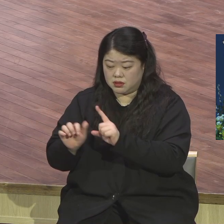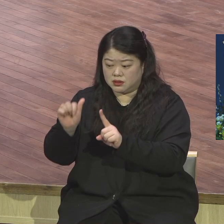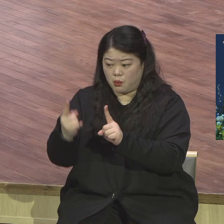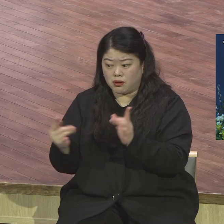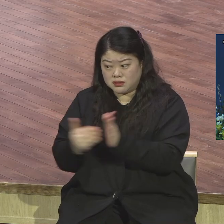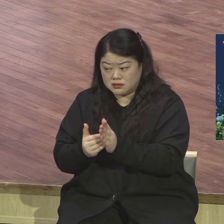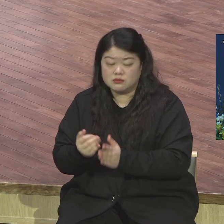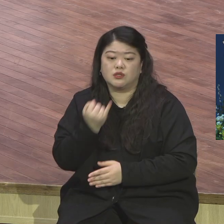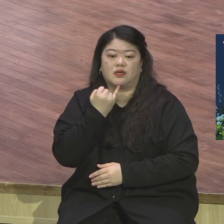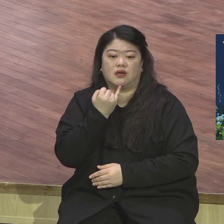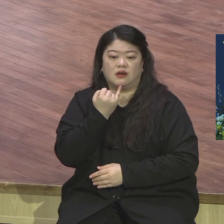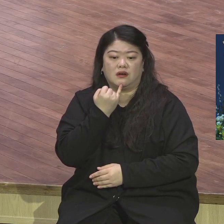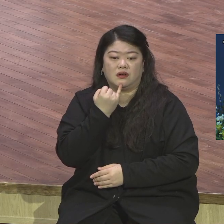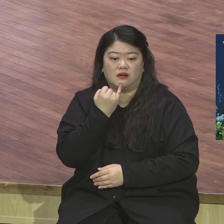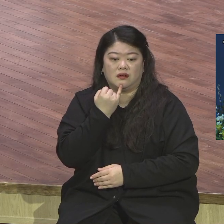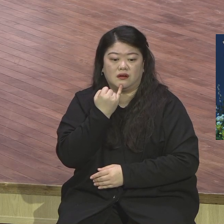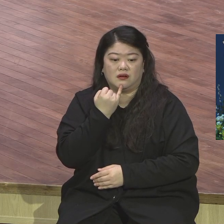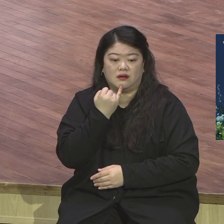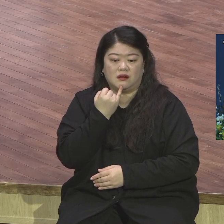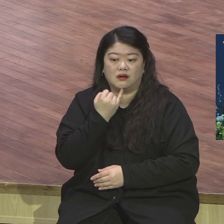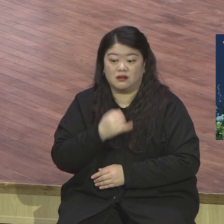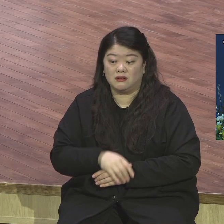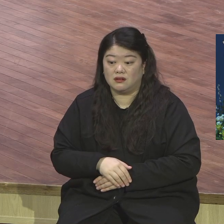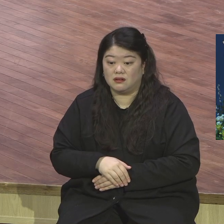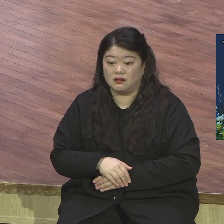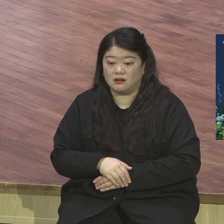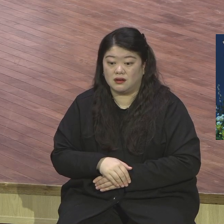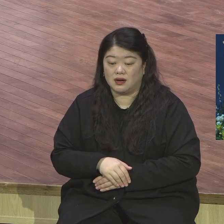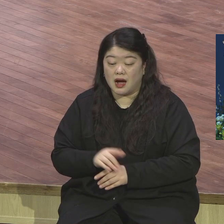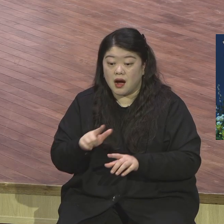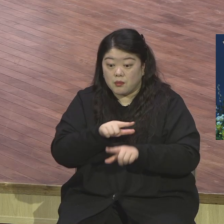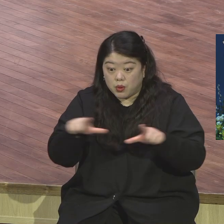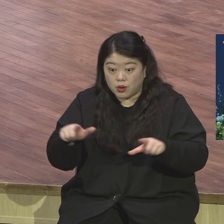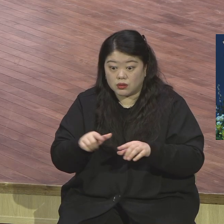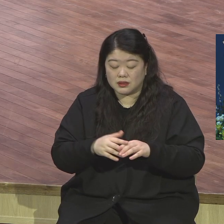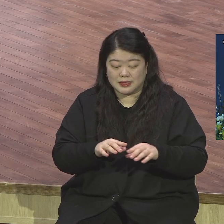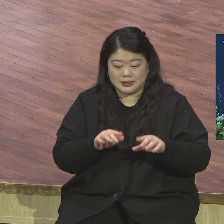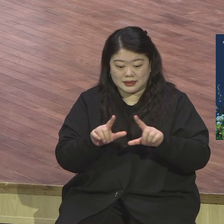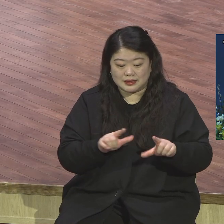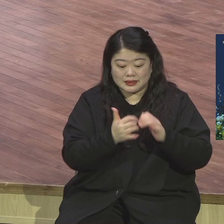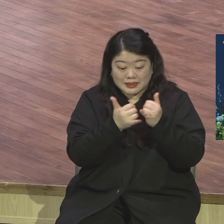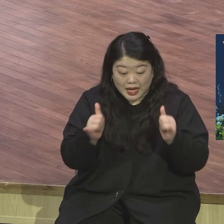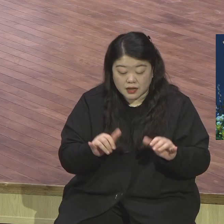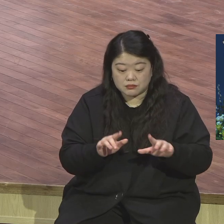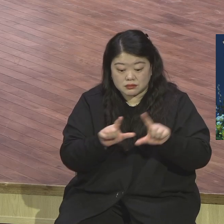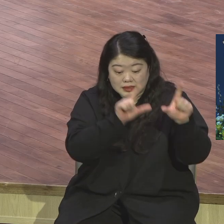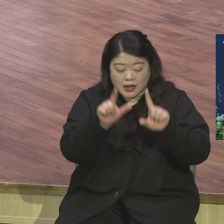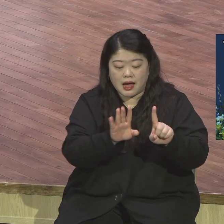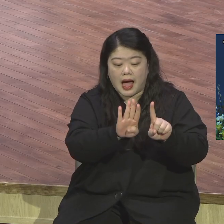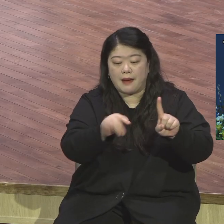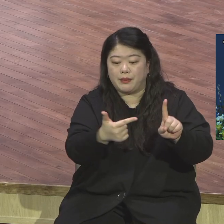참 큰 울림을 주는 말이죠 한 번밖에 살지 못하는 인생이지만